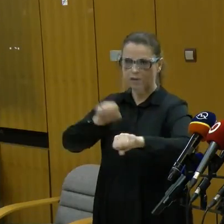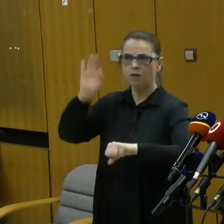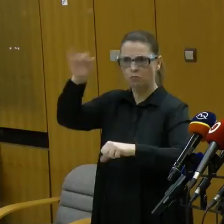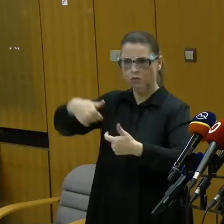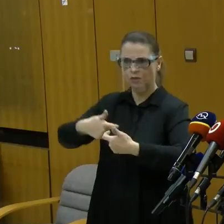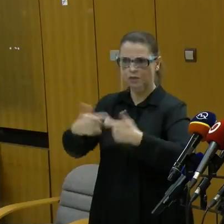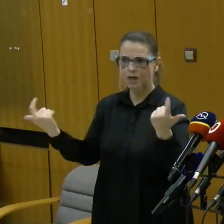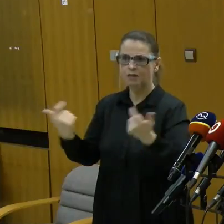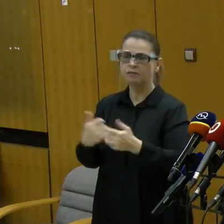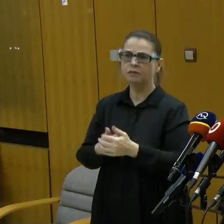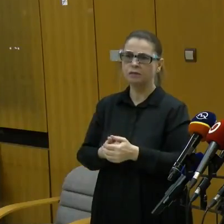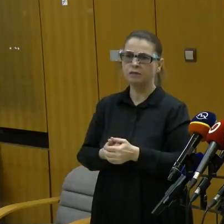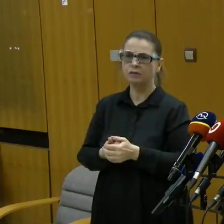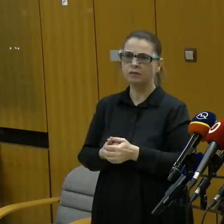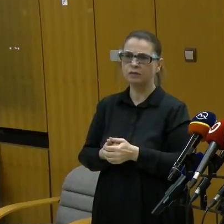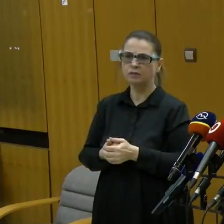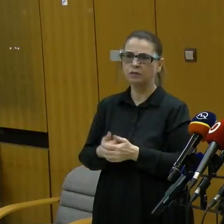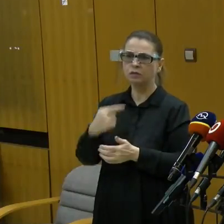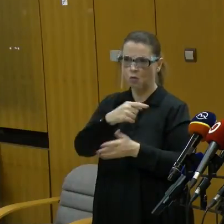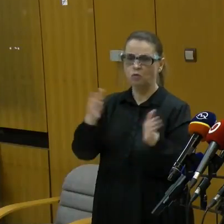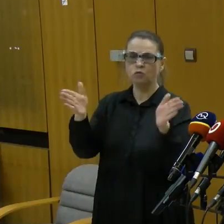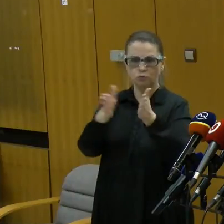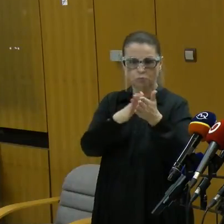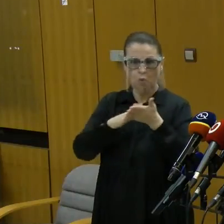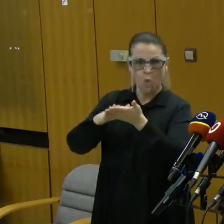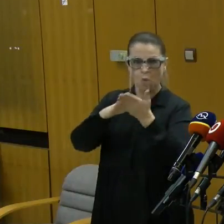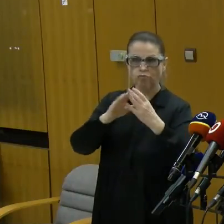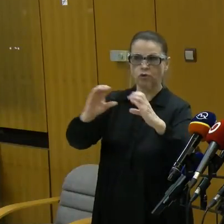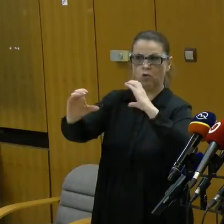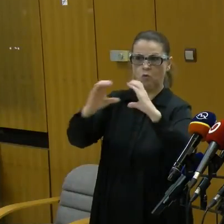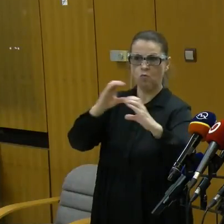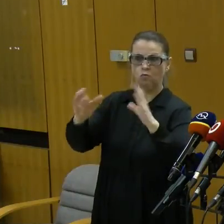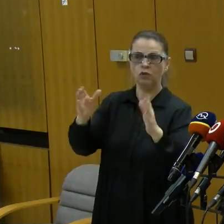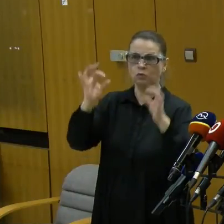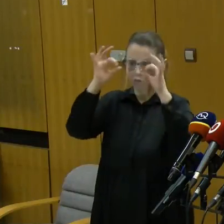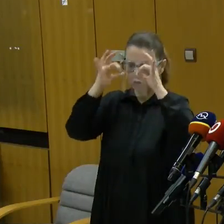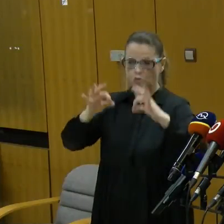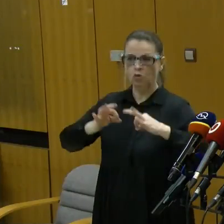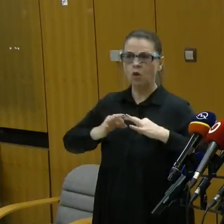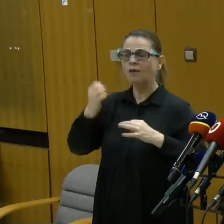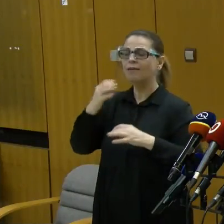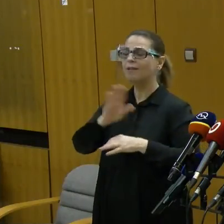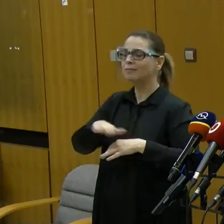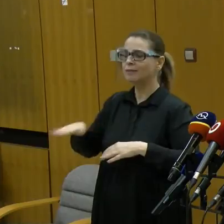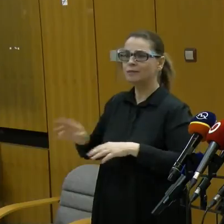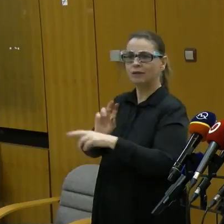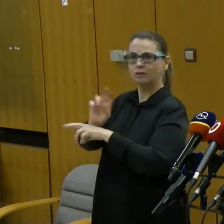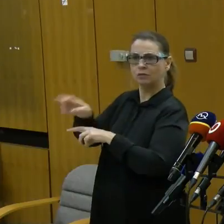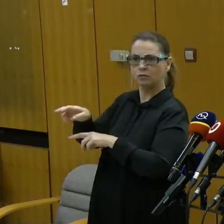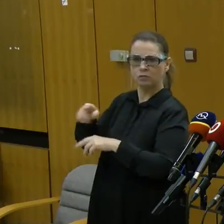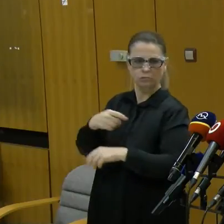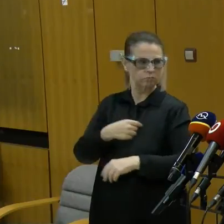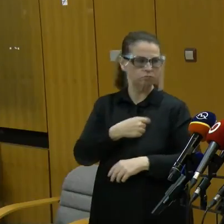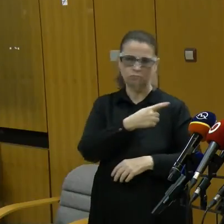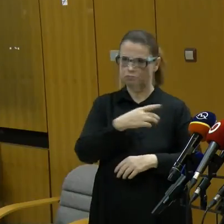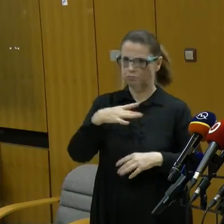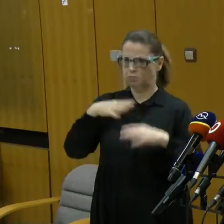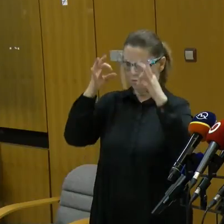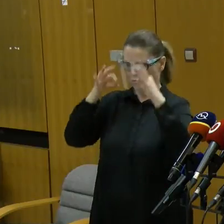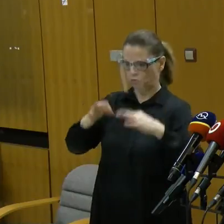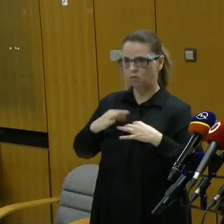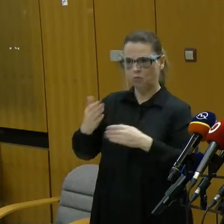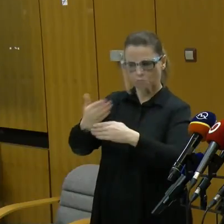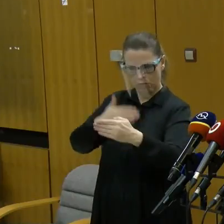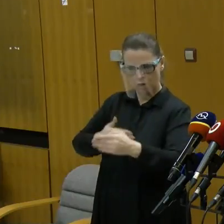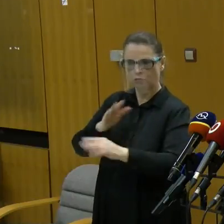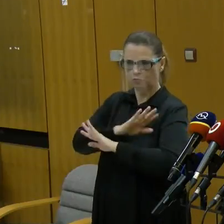s pánom Groninkom komunikujem aj predtým, ja mám aj